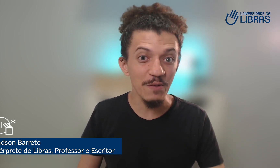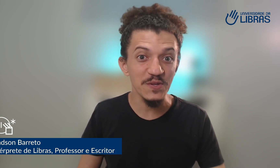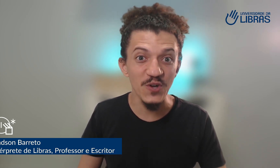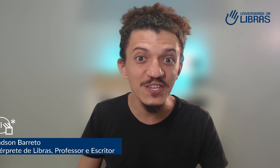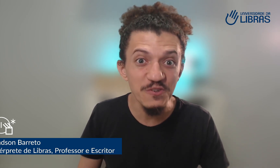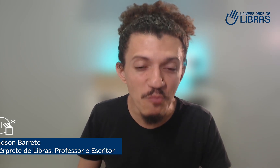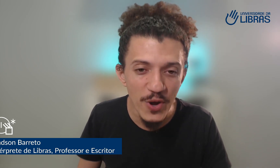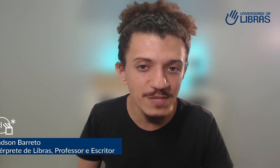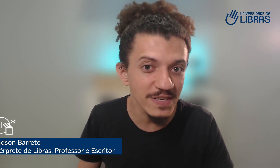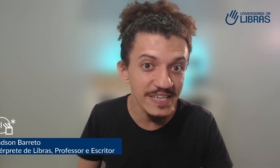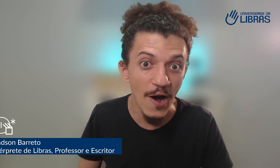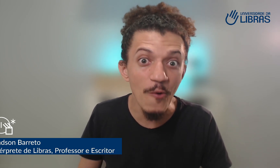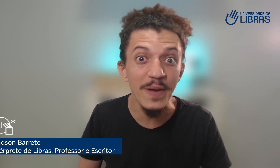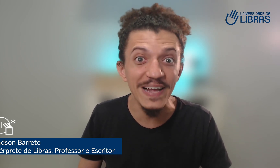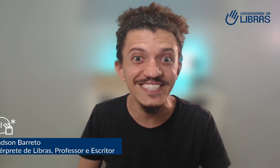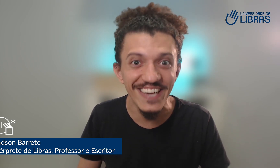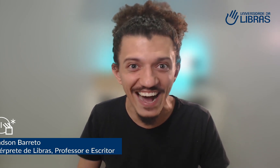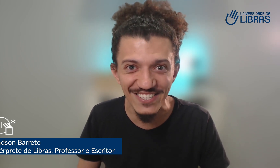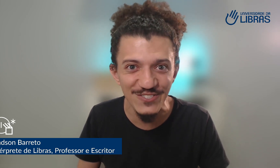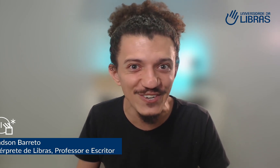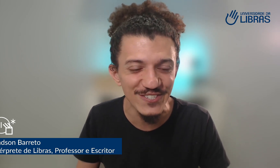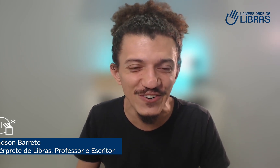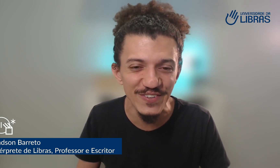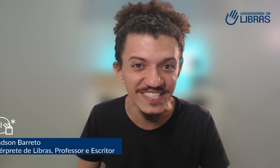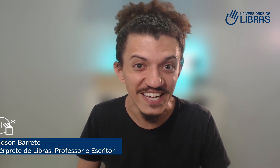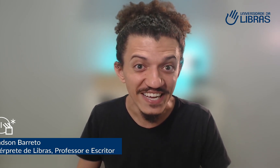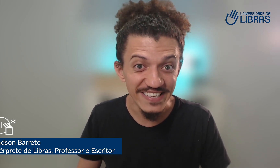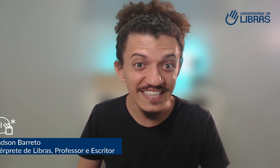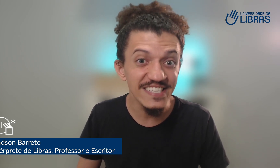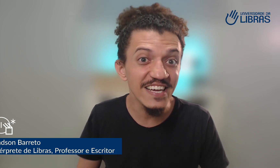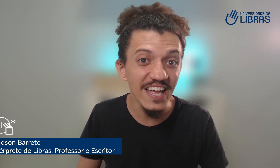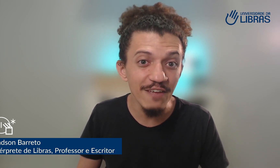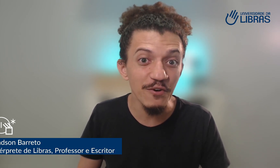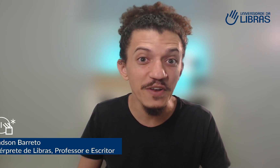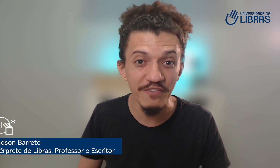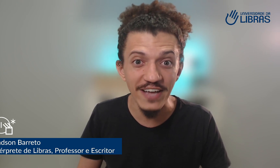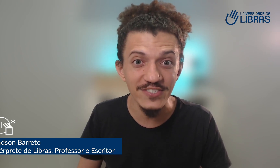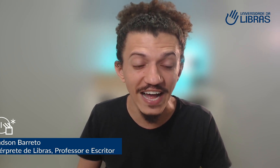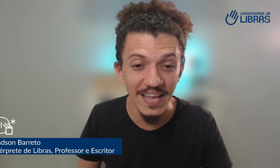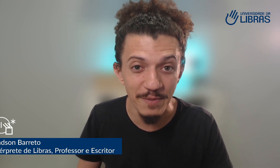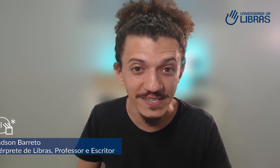é um episódio muito especial para tirar as suas dúvidas desse incrível universo da Libras.